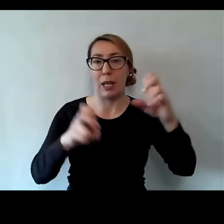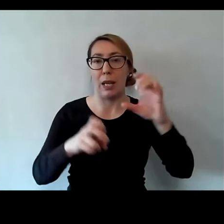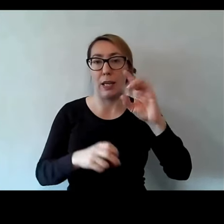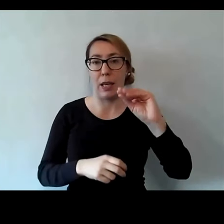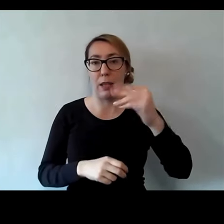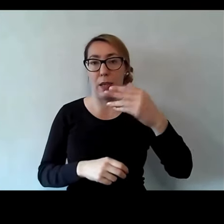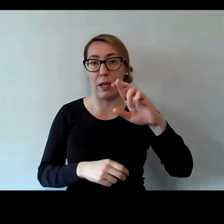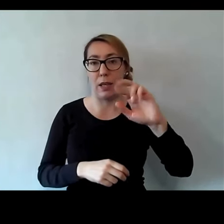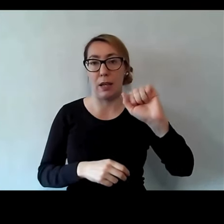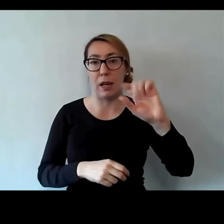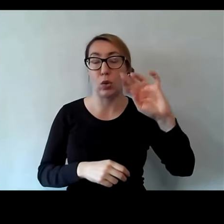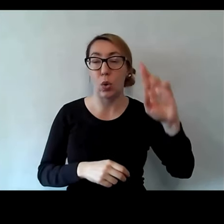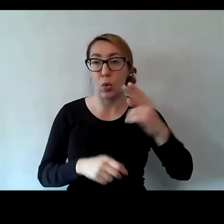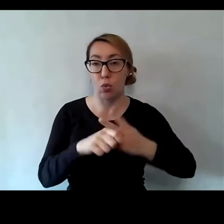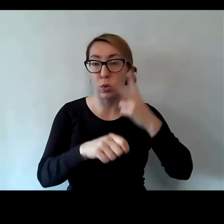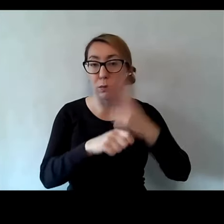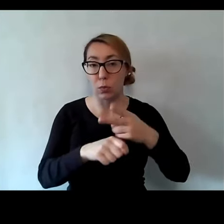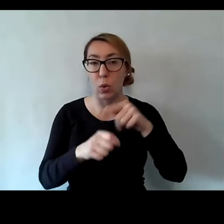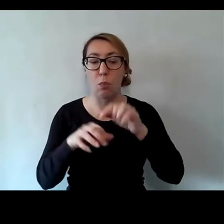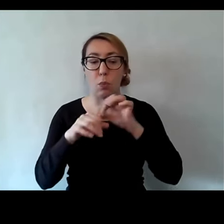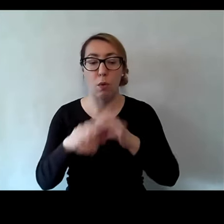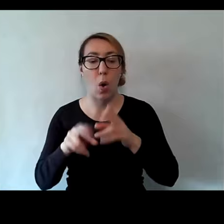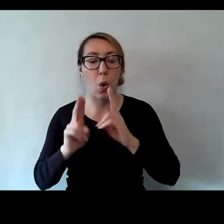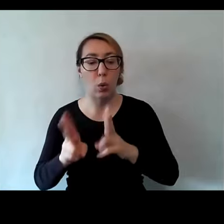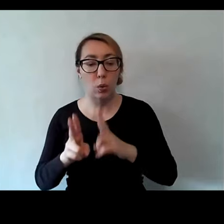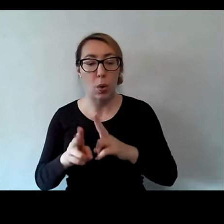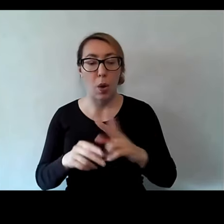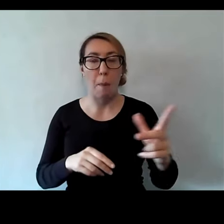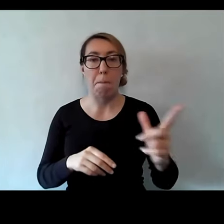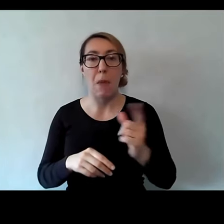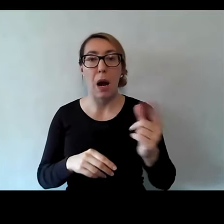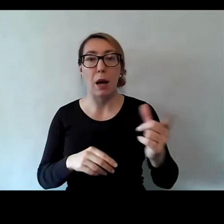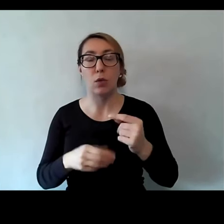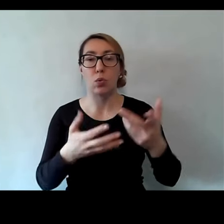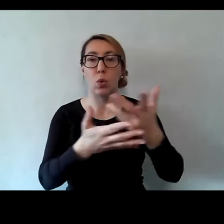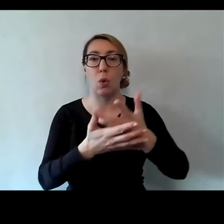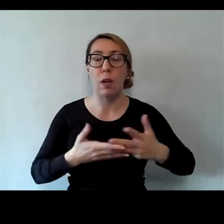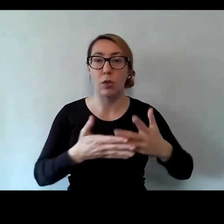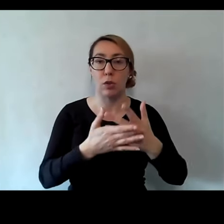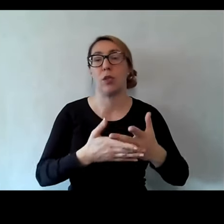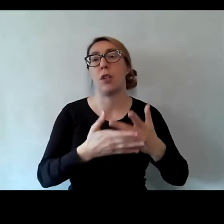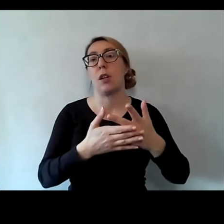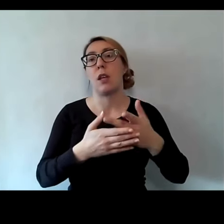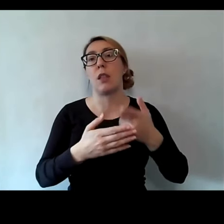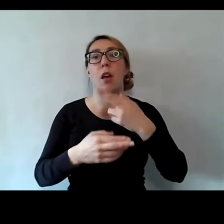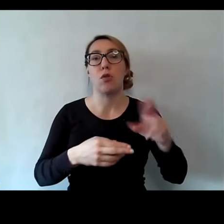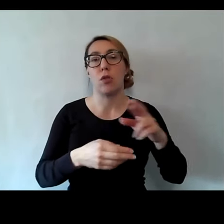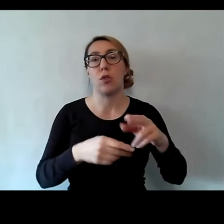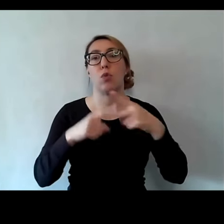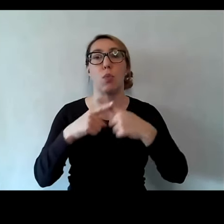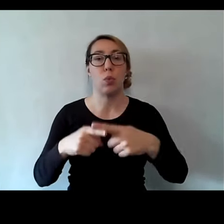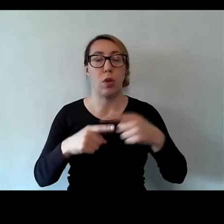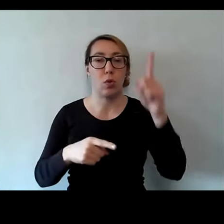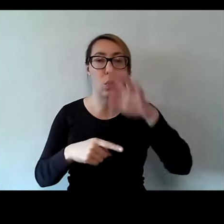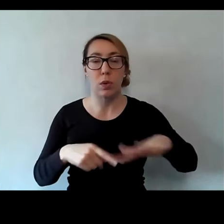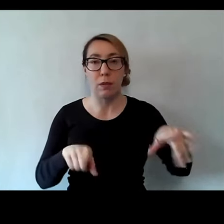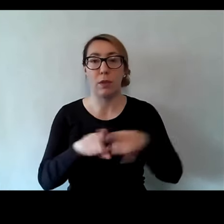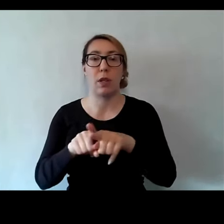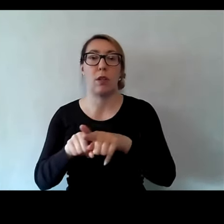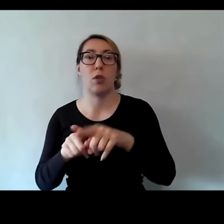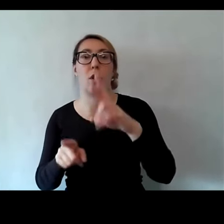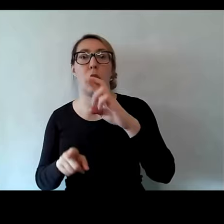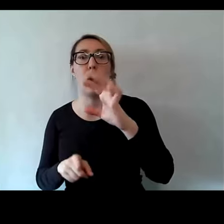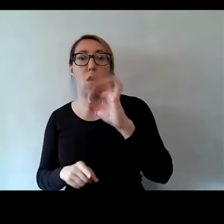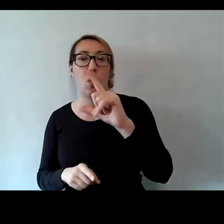To jest inkubator prowadzony przez Partnerstwo Stowarzyszenie na Rzeczy Spółdzielni Socjalnych i Regionalny Ośrodek Polityki Społecznej